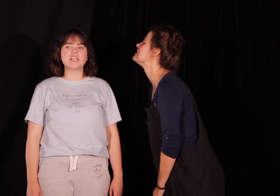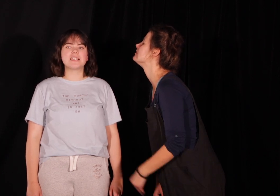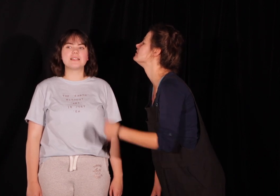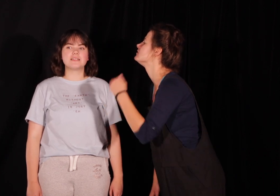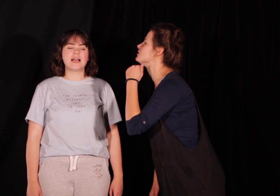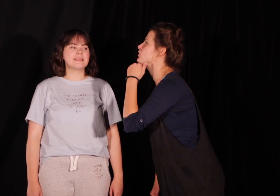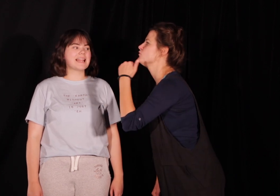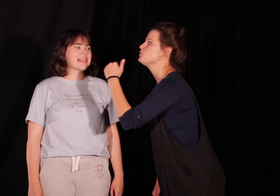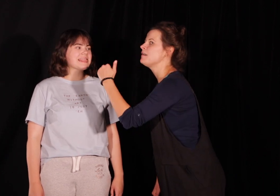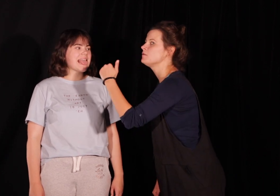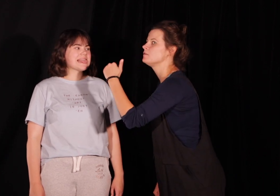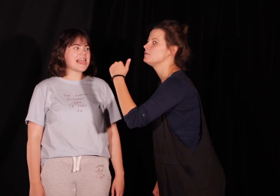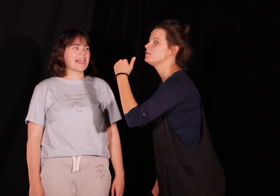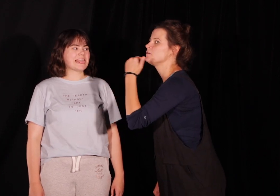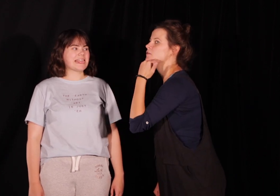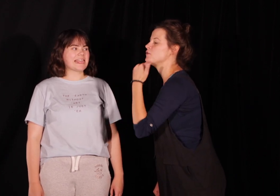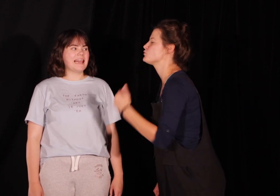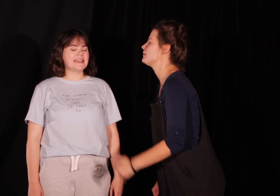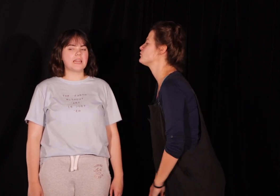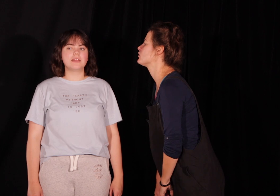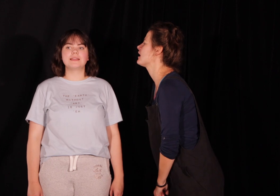czyli go wysuwam i wsuwam do środka